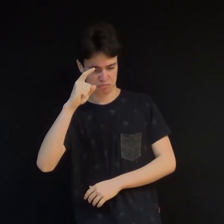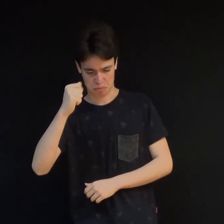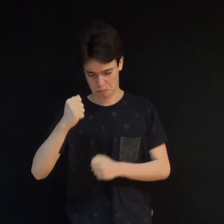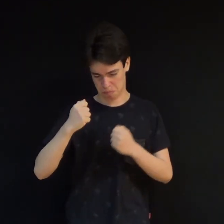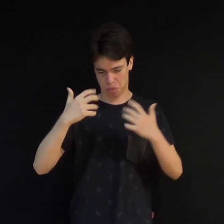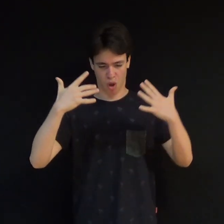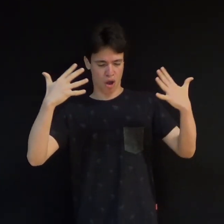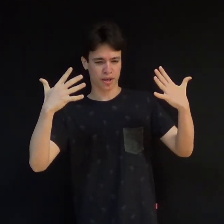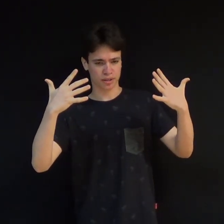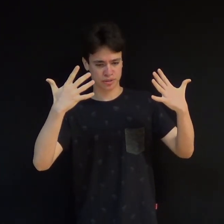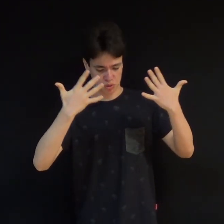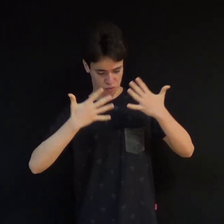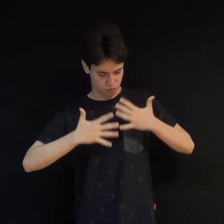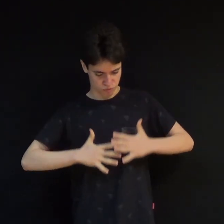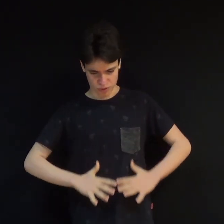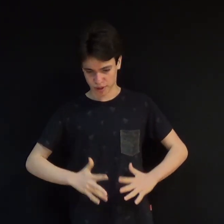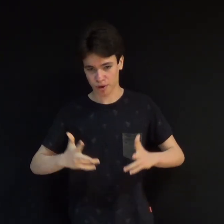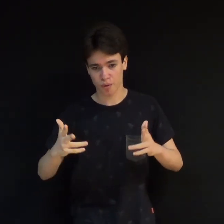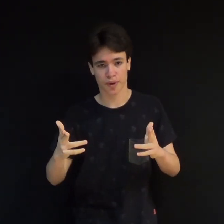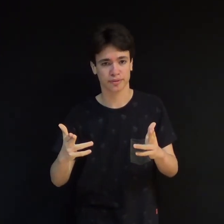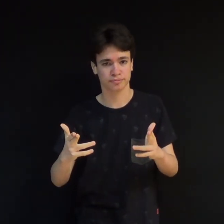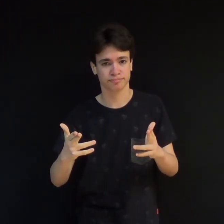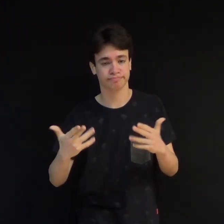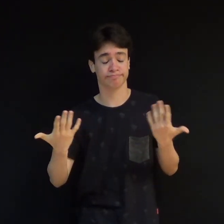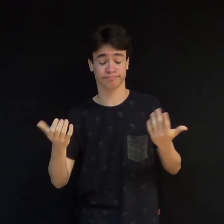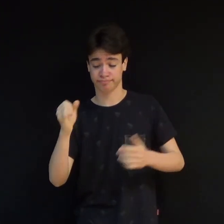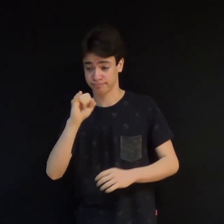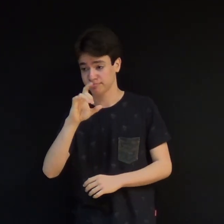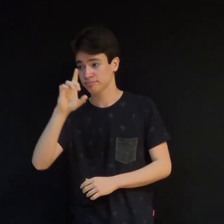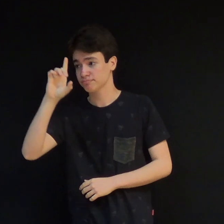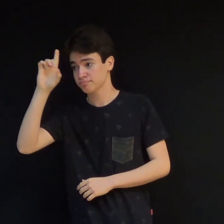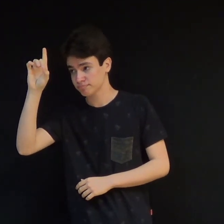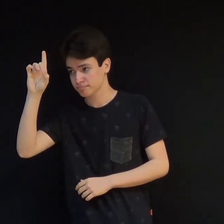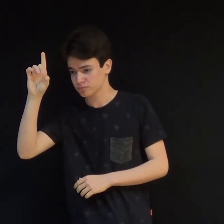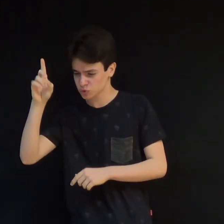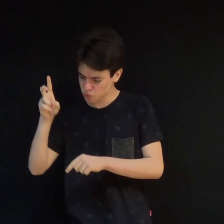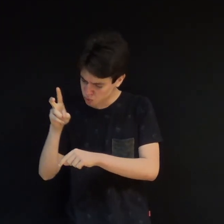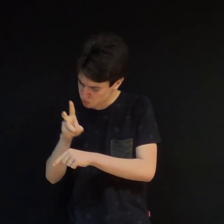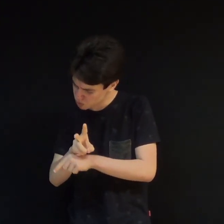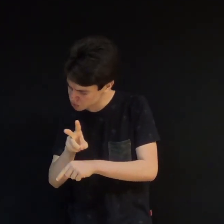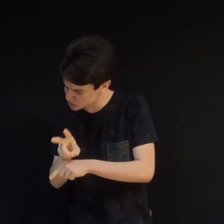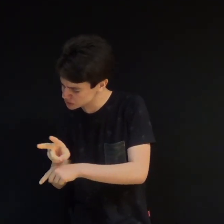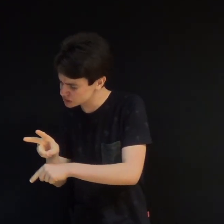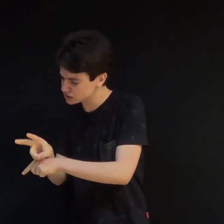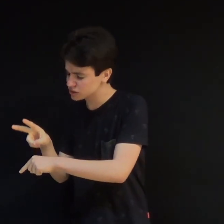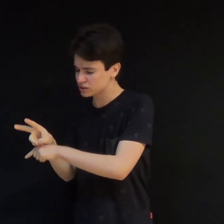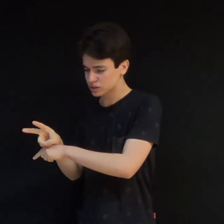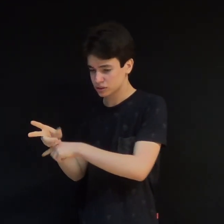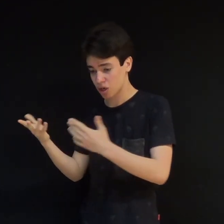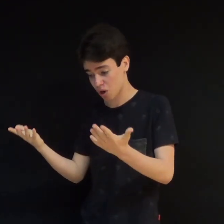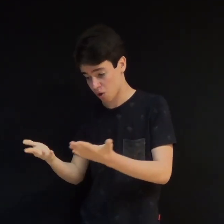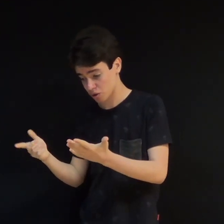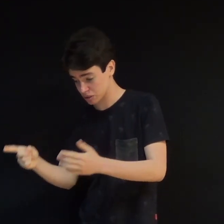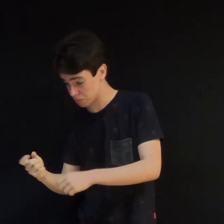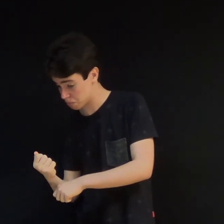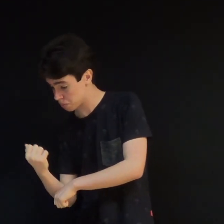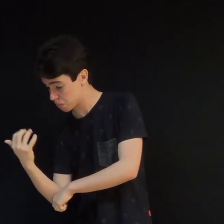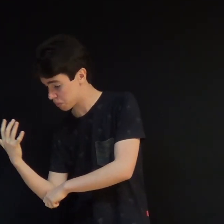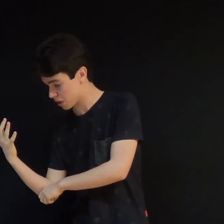-se como um deles. Se Deus veste assim a erva do campo, que hoje existe e amanhã é lançada ao fogo,